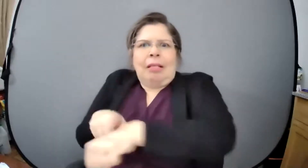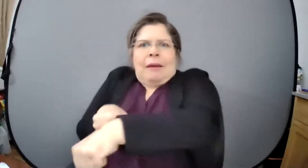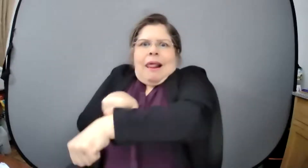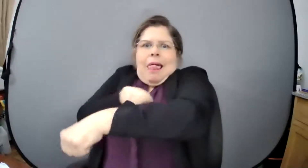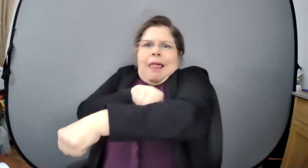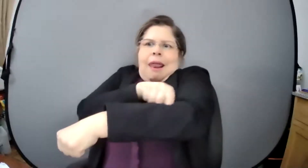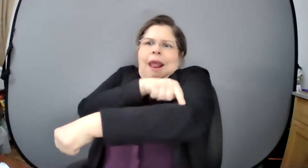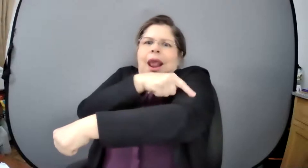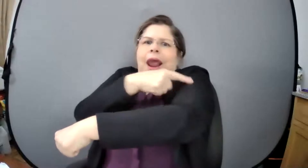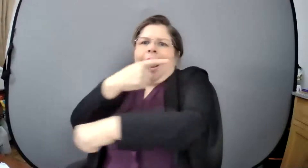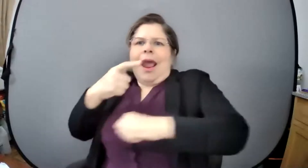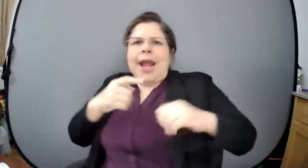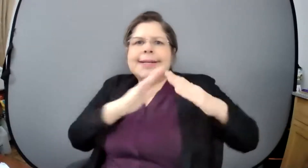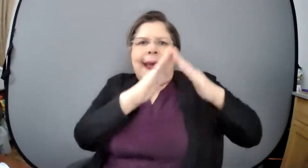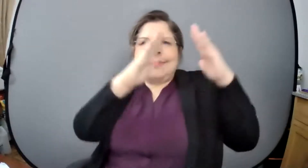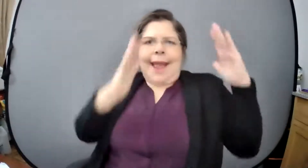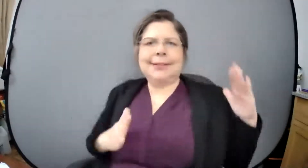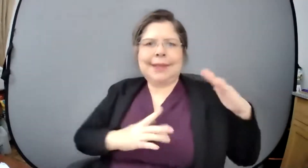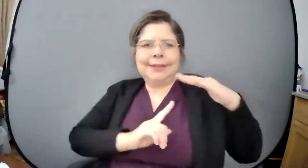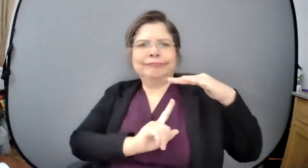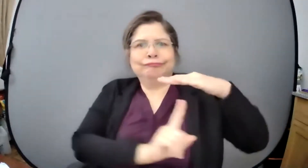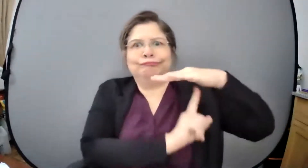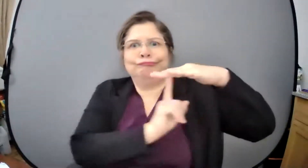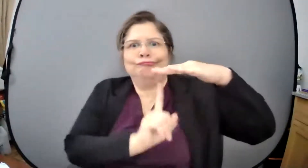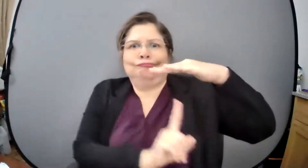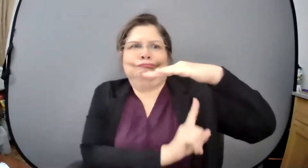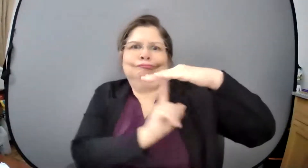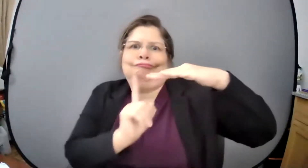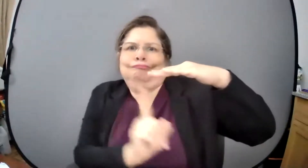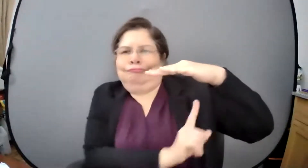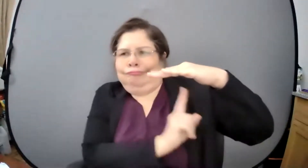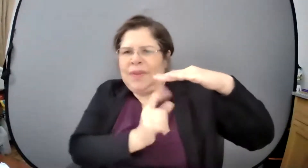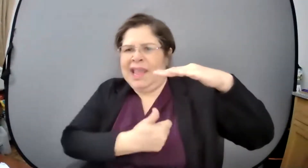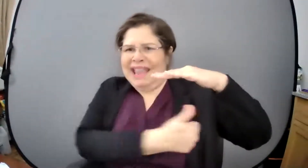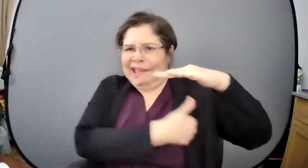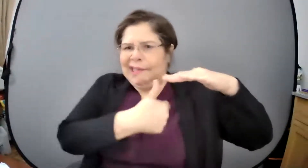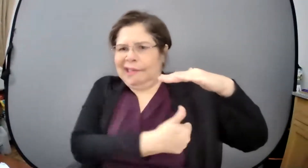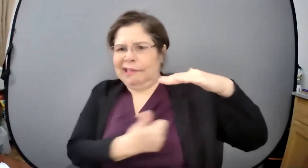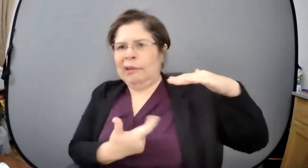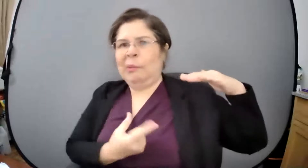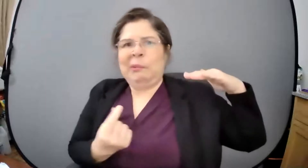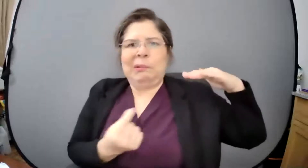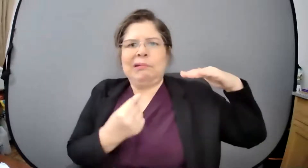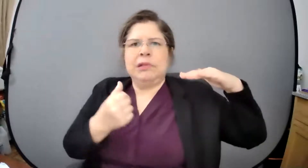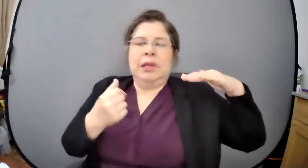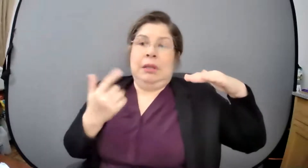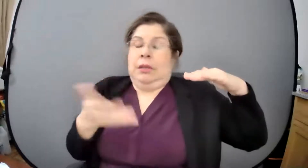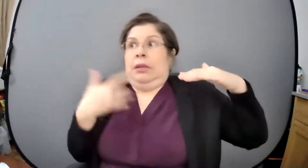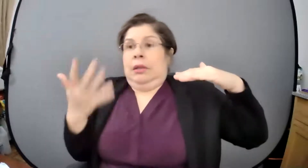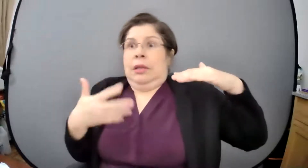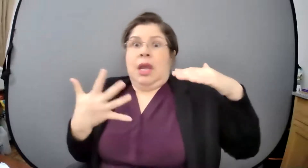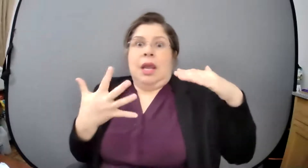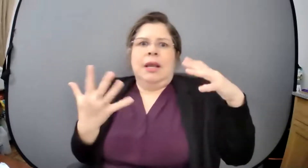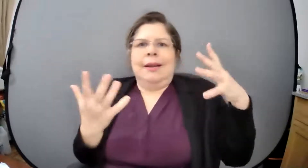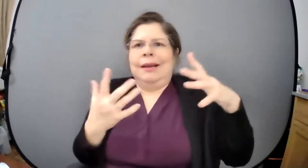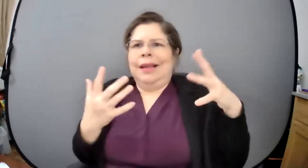de esa cuarentena preventiva de si no tenemos que salir pues no salgamos pero estamos cansados y nos queremos ver y hay que